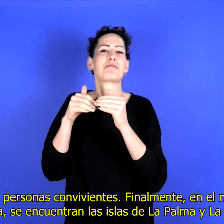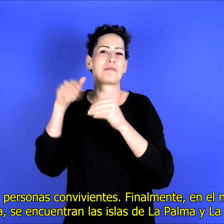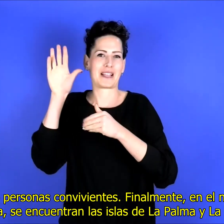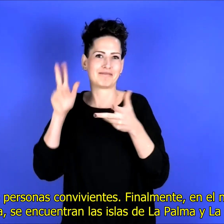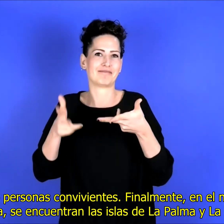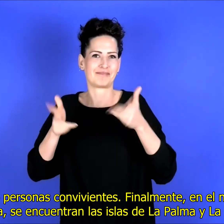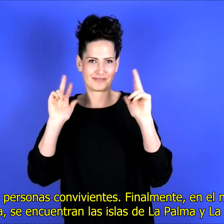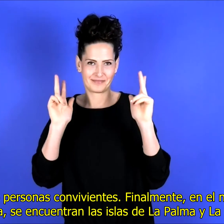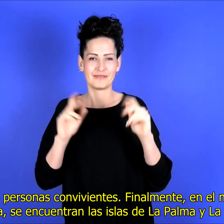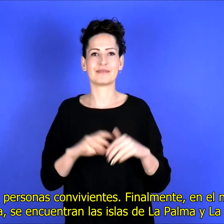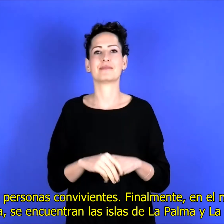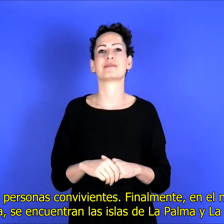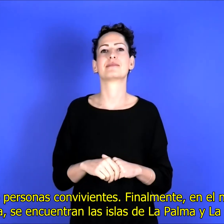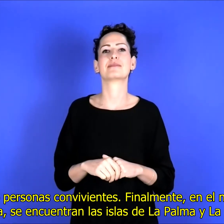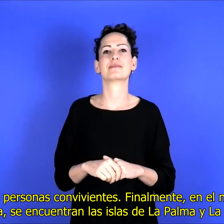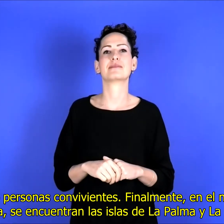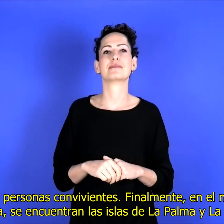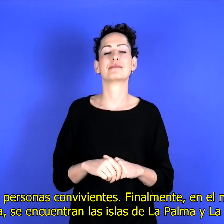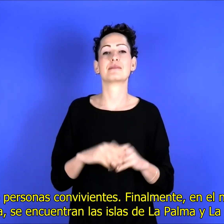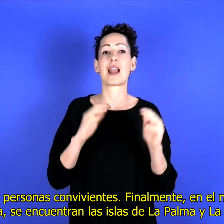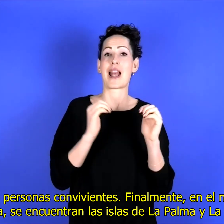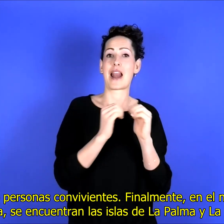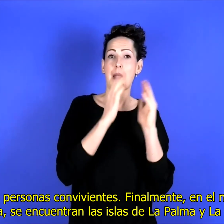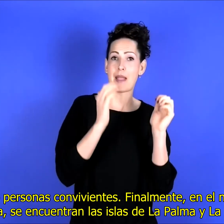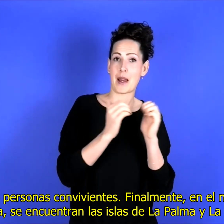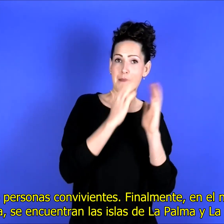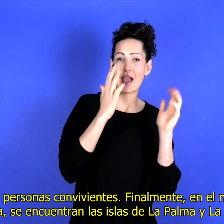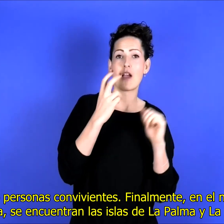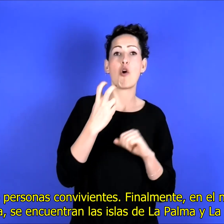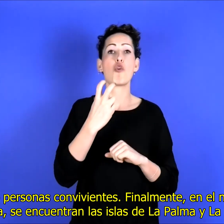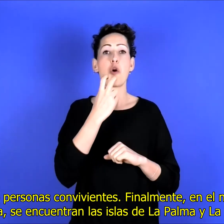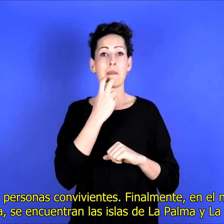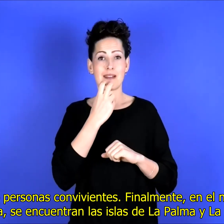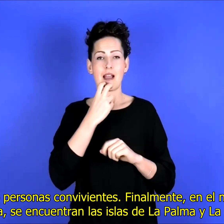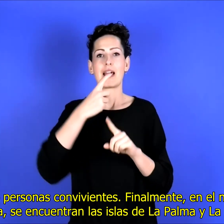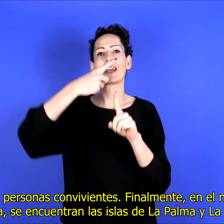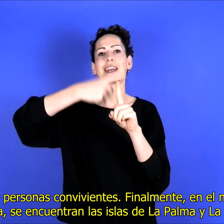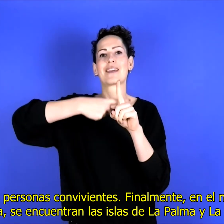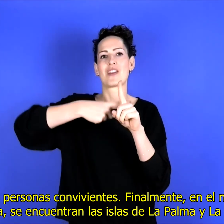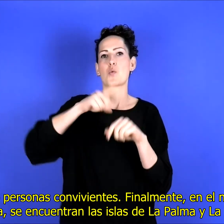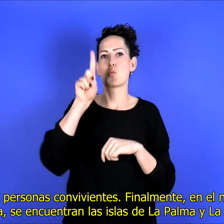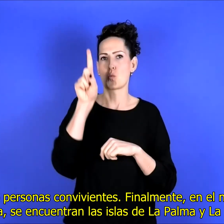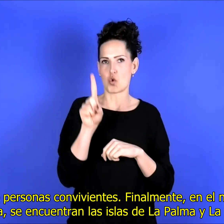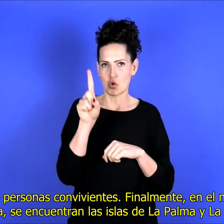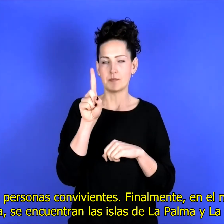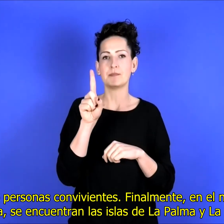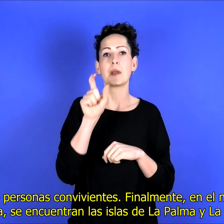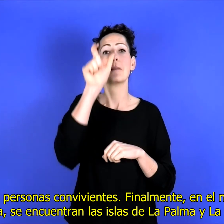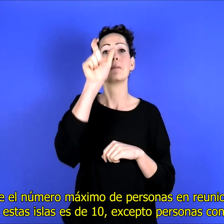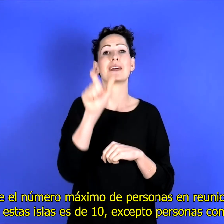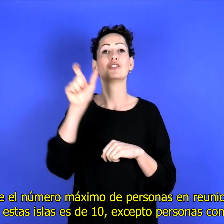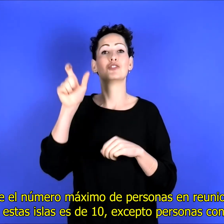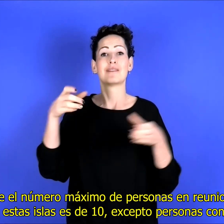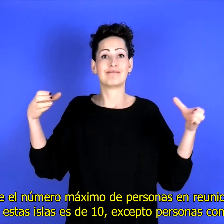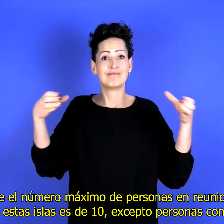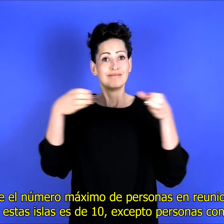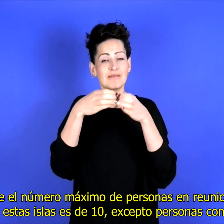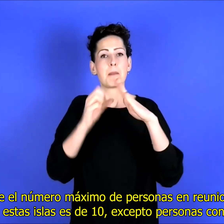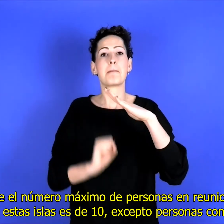salvo personas convivientes. Finalmente, en el nivel 1 de alerta, se encuentran las islas de La